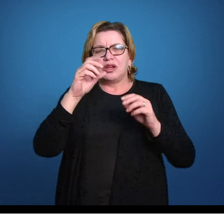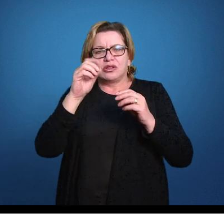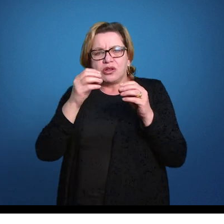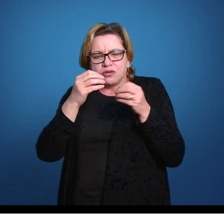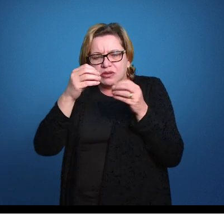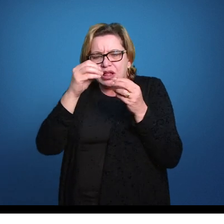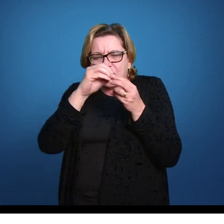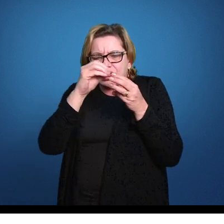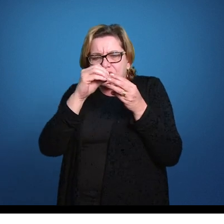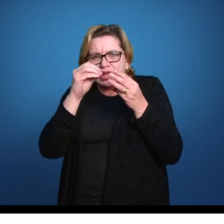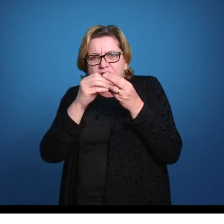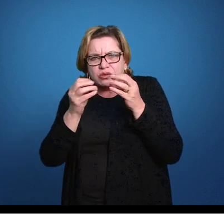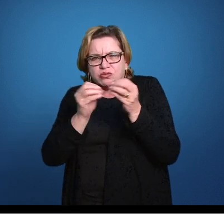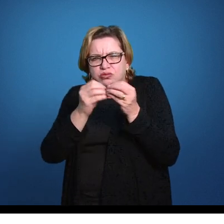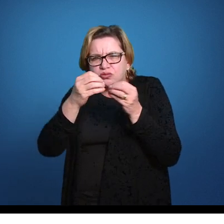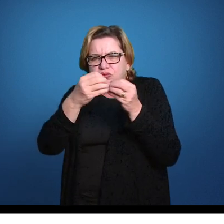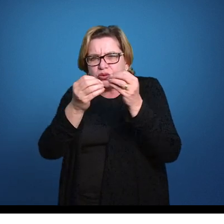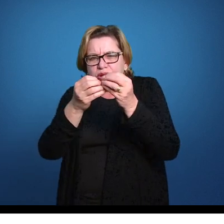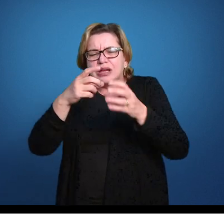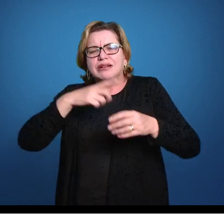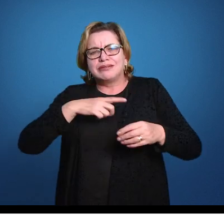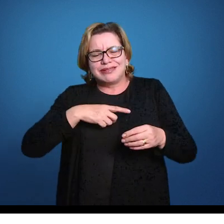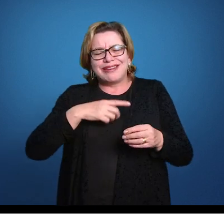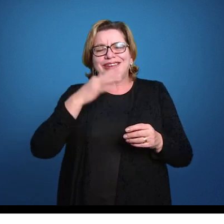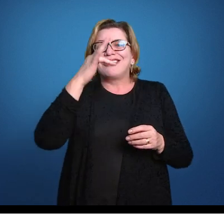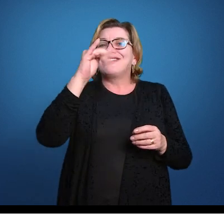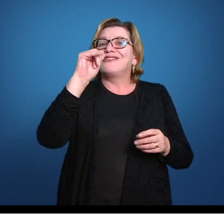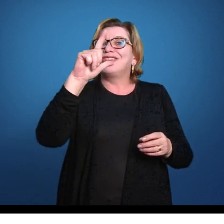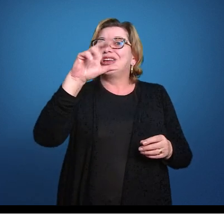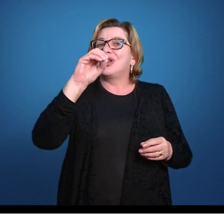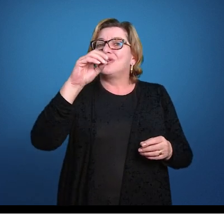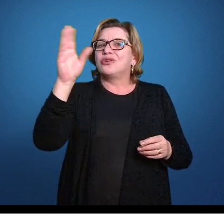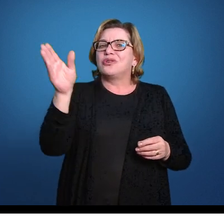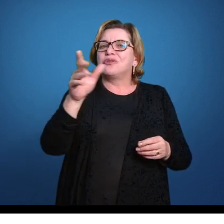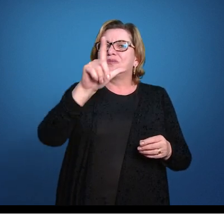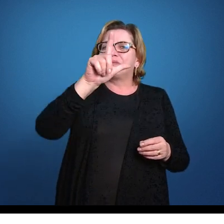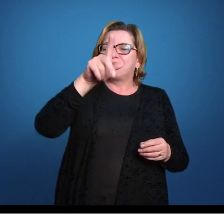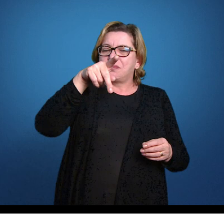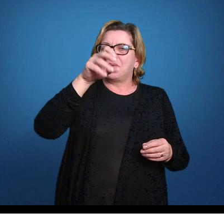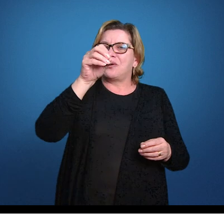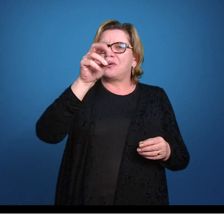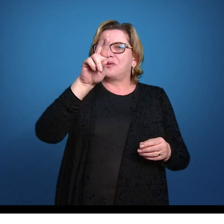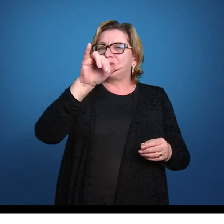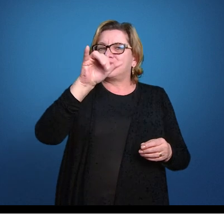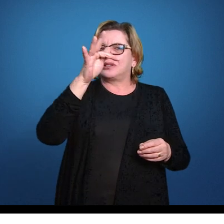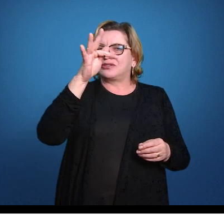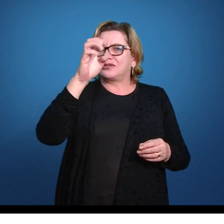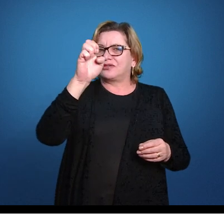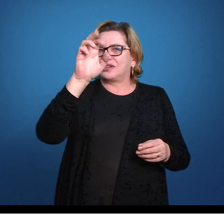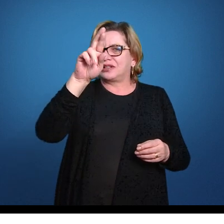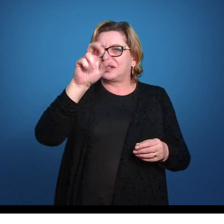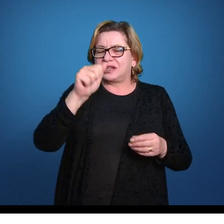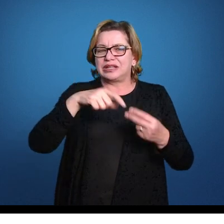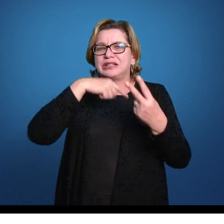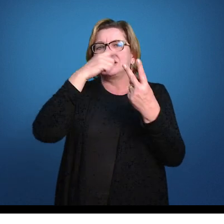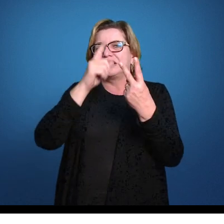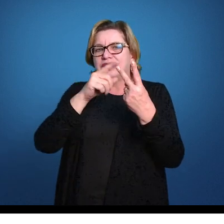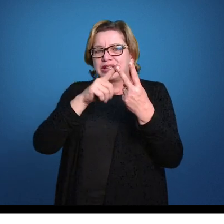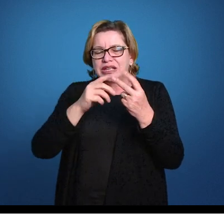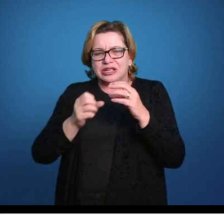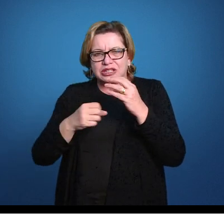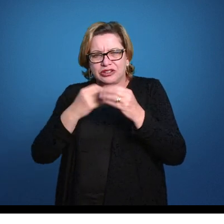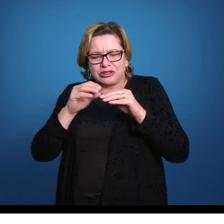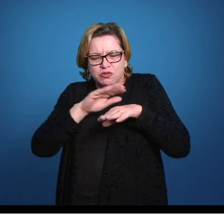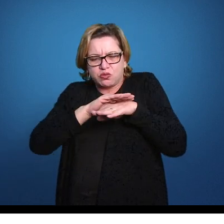representado pelo filo porífera né, a gente viu isso também lá na Zoologia 1 e os demais animais que tem desenvolvimento embrionário, que